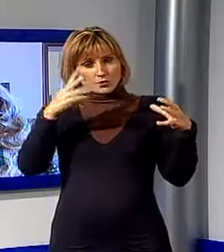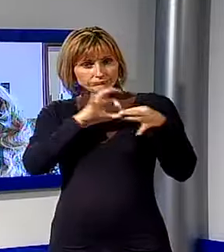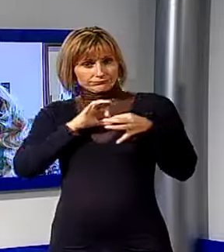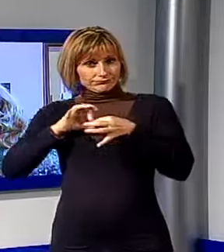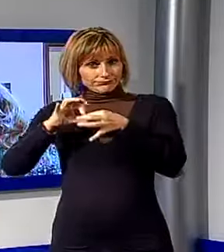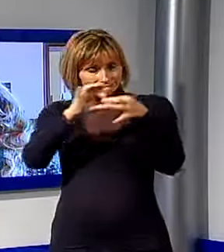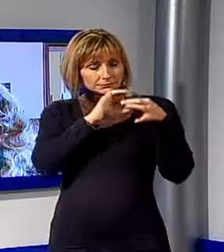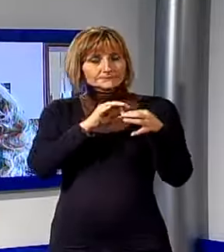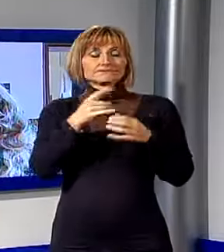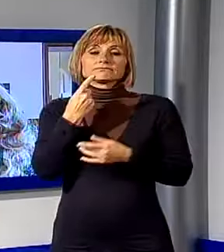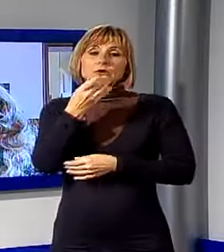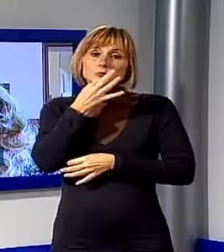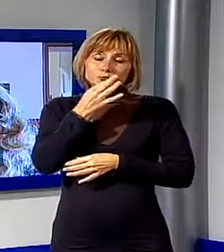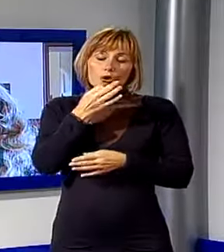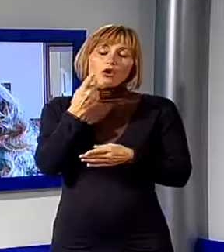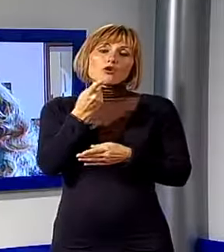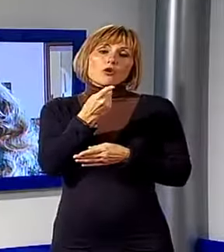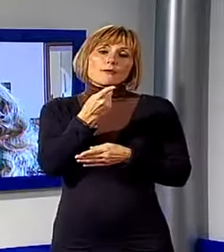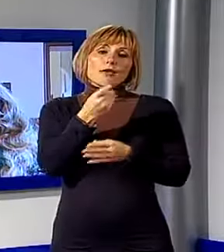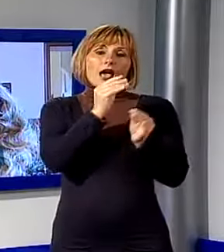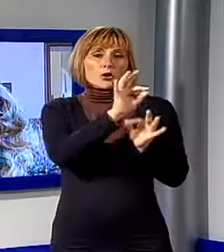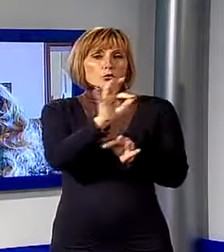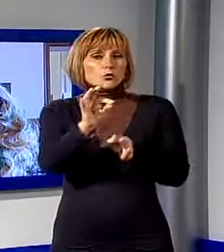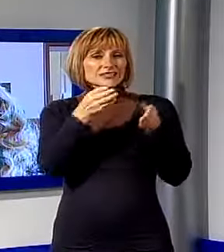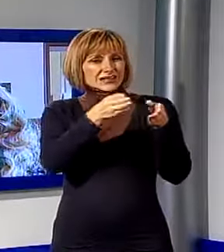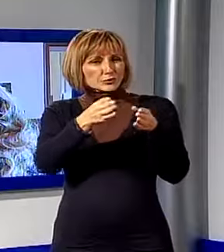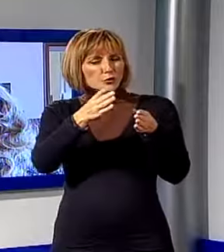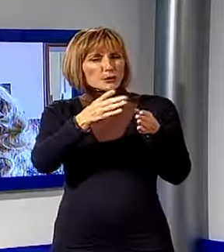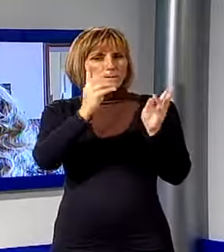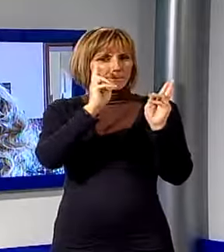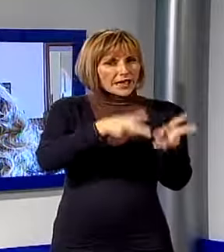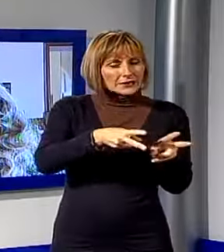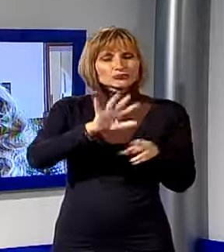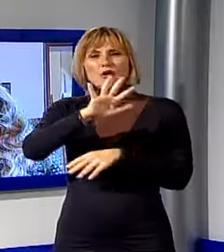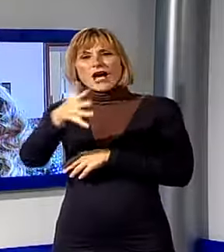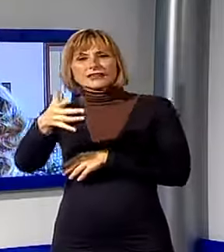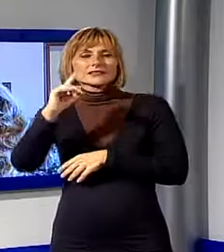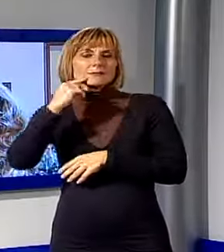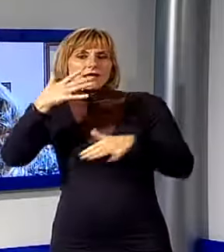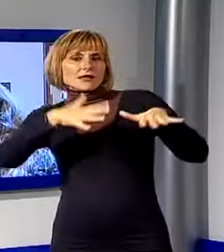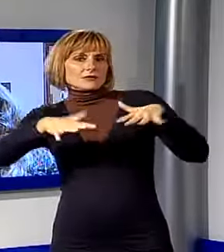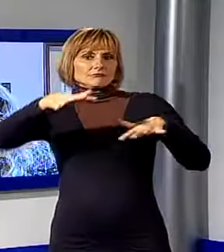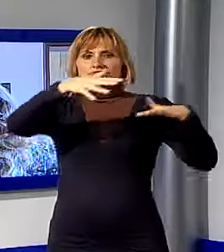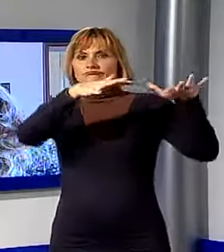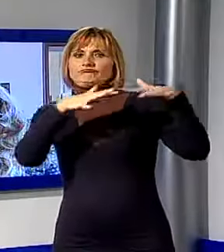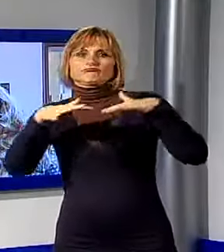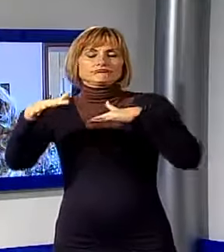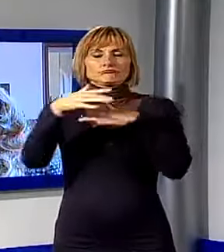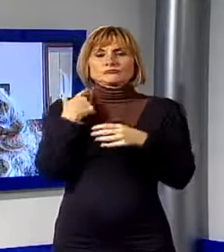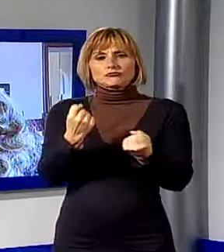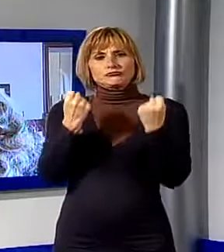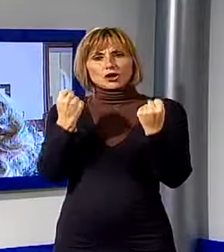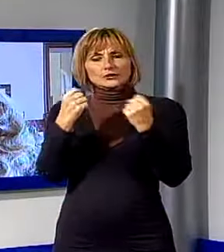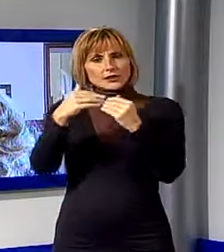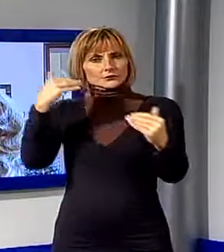di far sì che alcuni settori che vanno peggio poi si compensano quelli che sono andati un po' meglio e reggono le esportazioni,